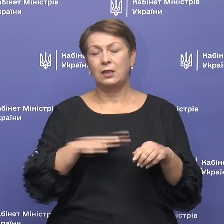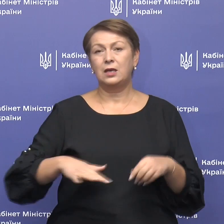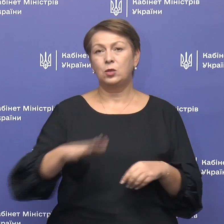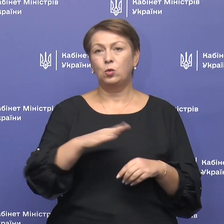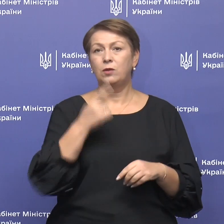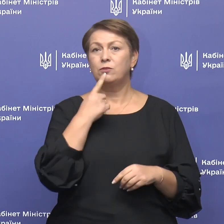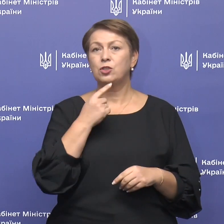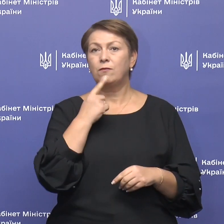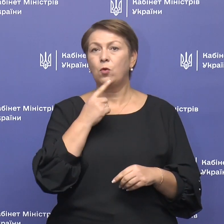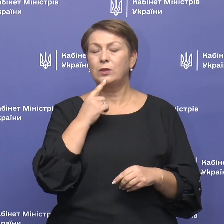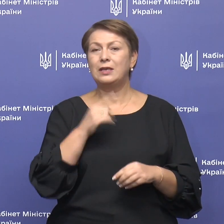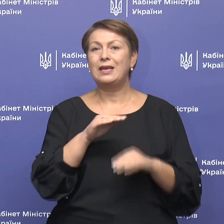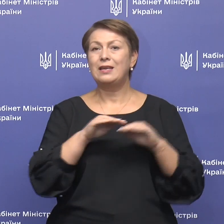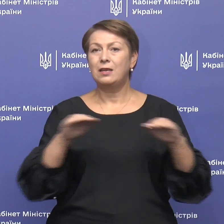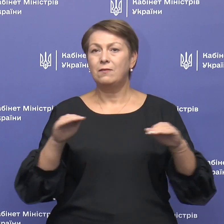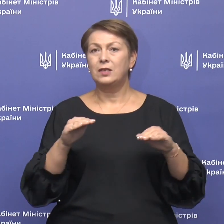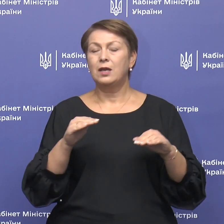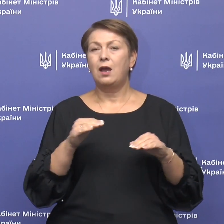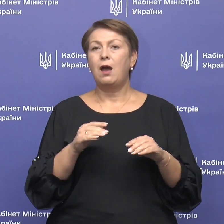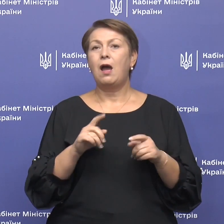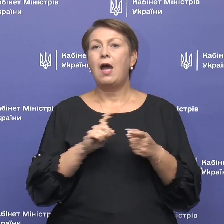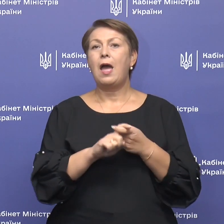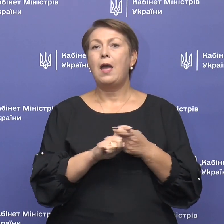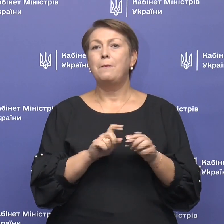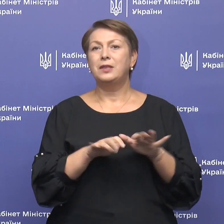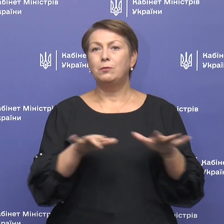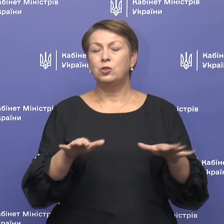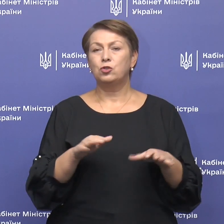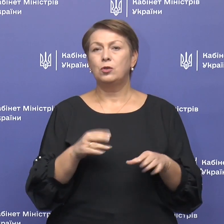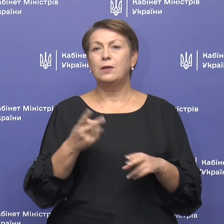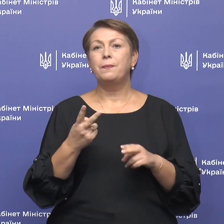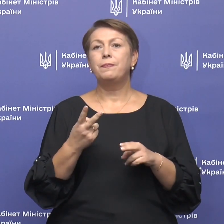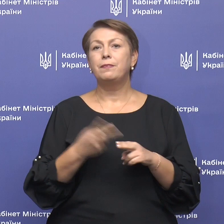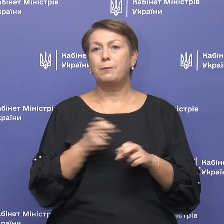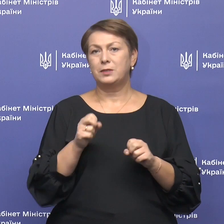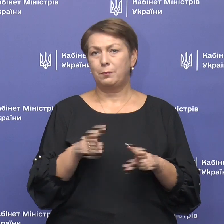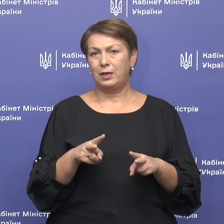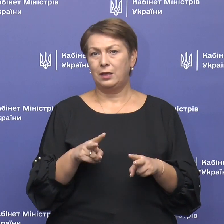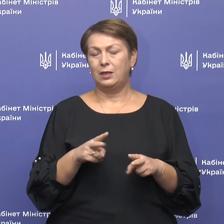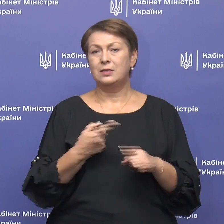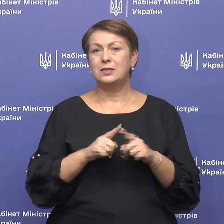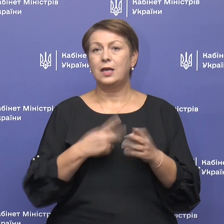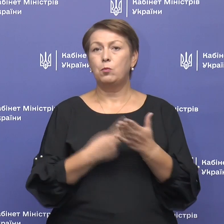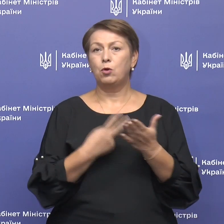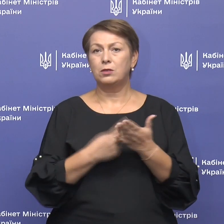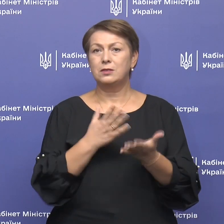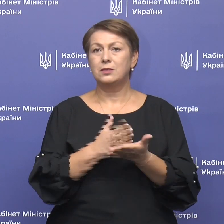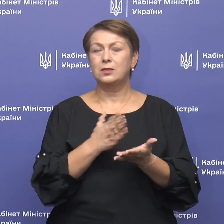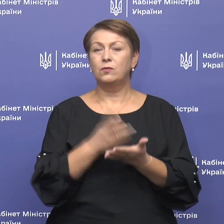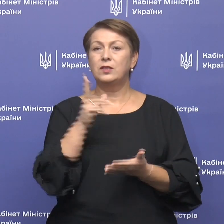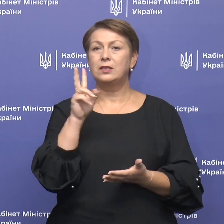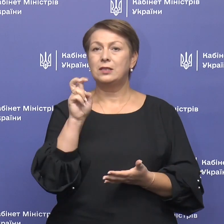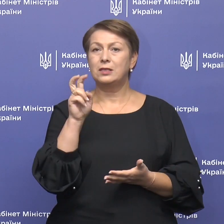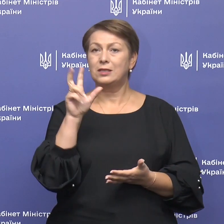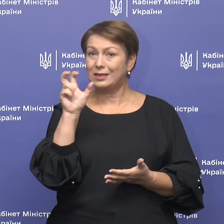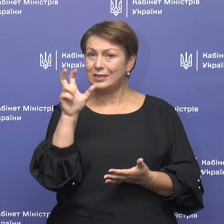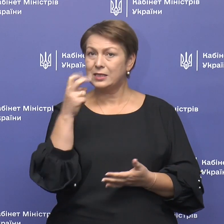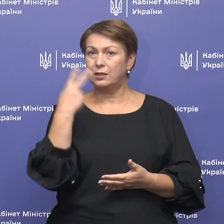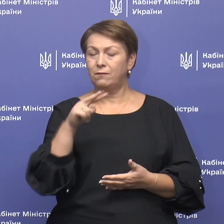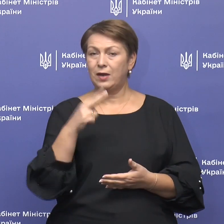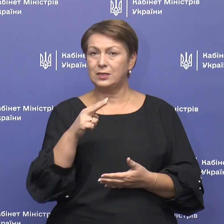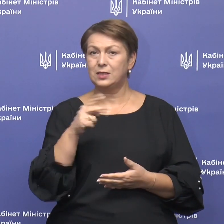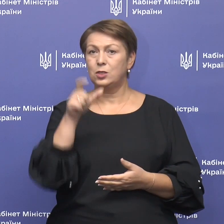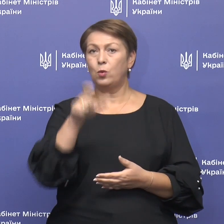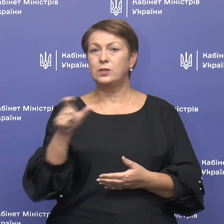рівень епідемічної небезпеки. Тепер цей показник становить 320 осіб на 100 тисяч населення